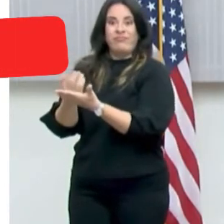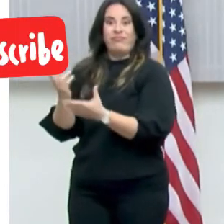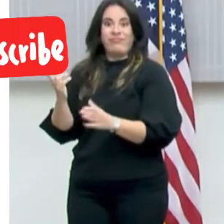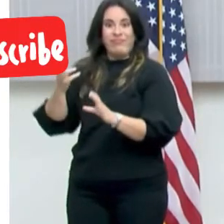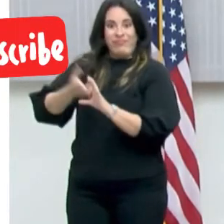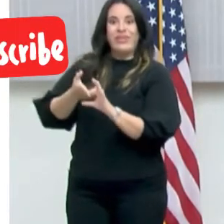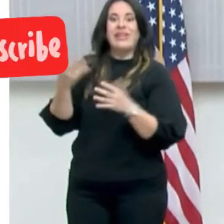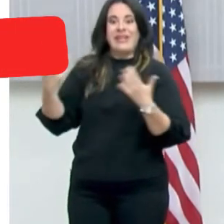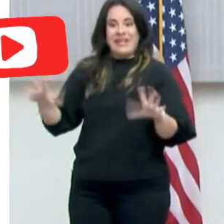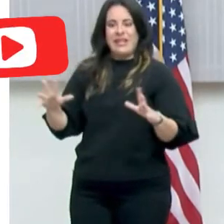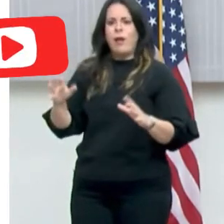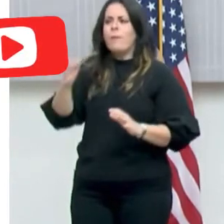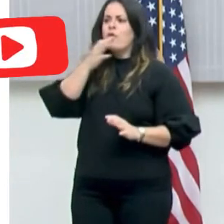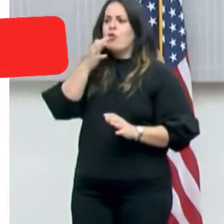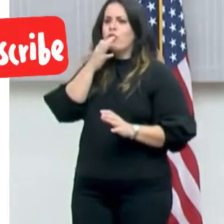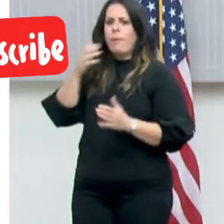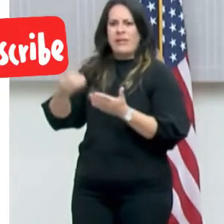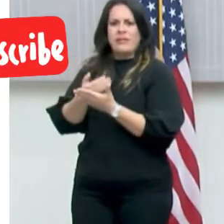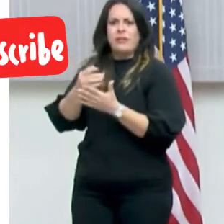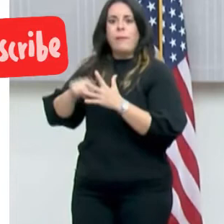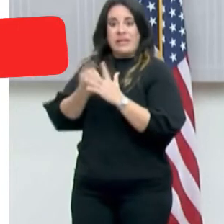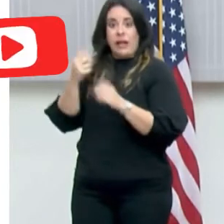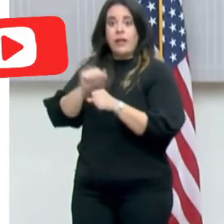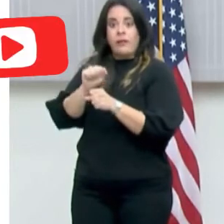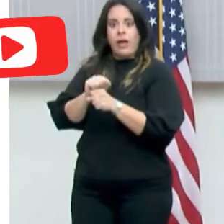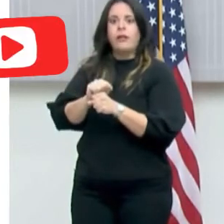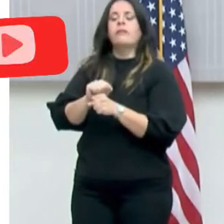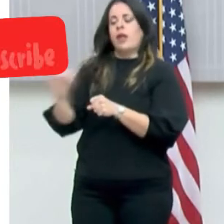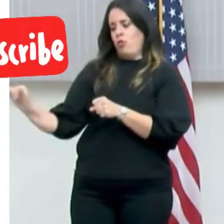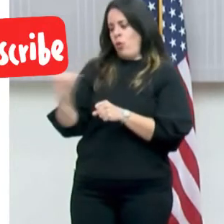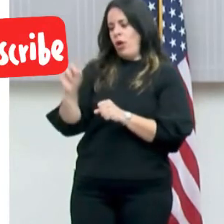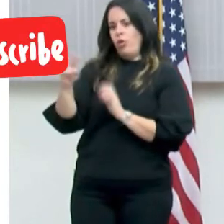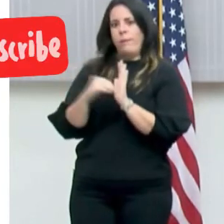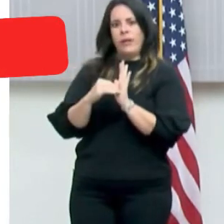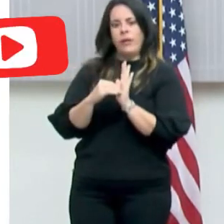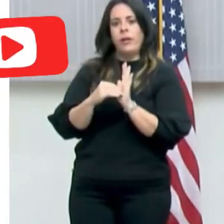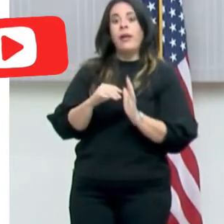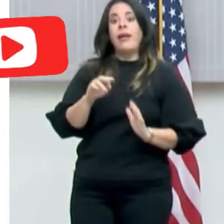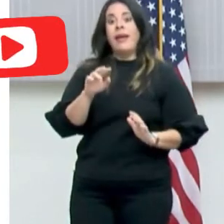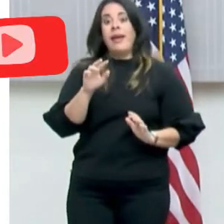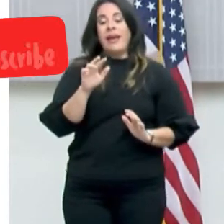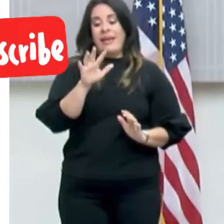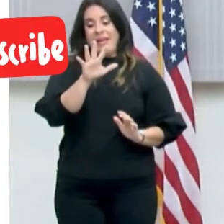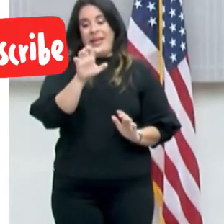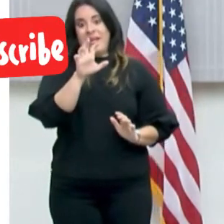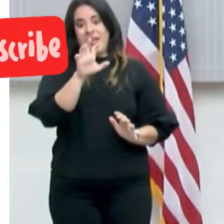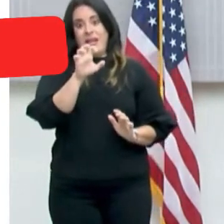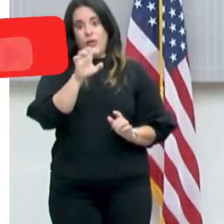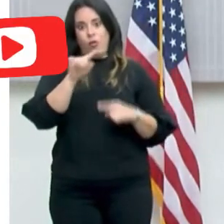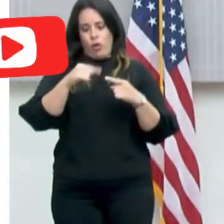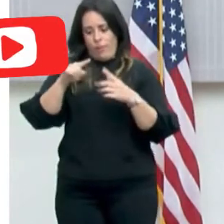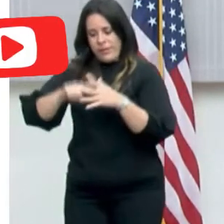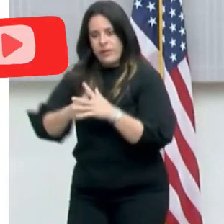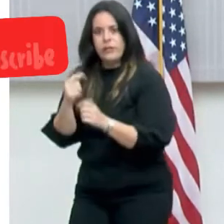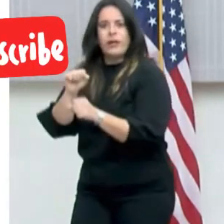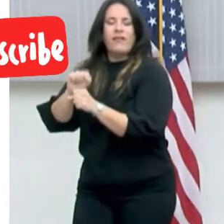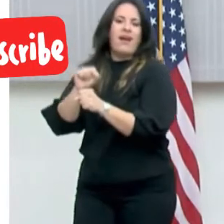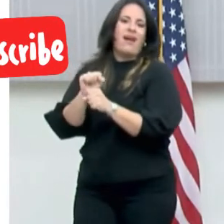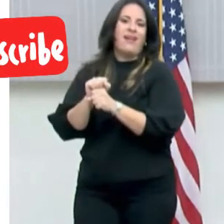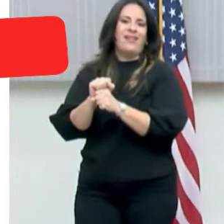hospitales están en vías de reclutar, también de 2 mil dólares. 500 dólares al comenzar su trabajo